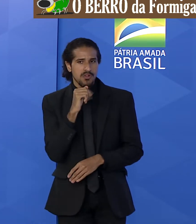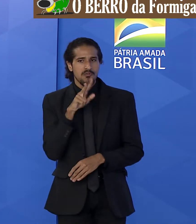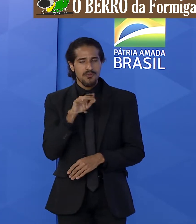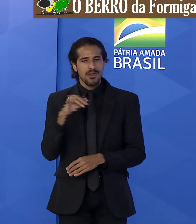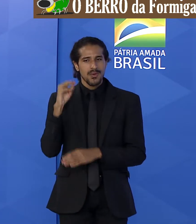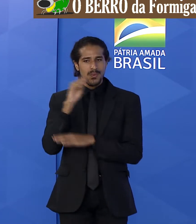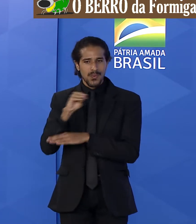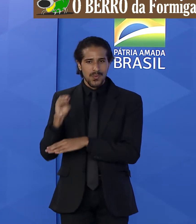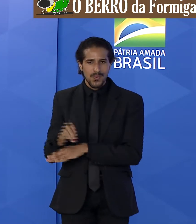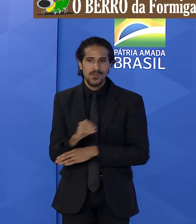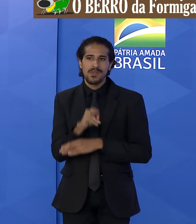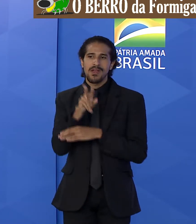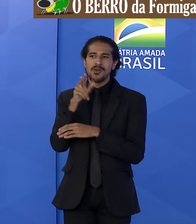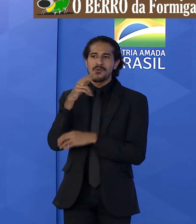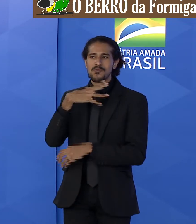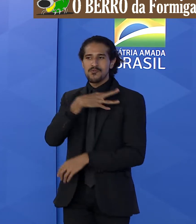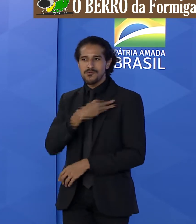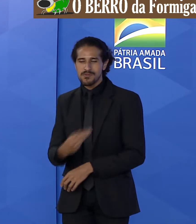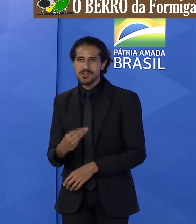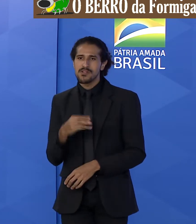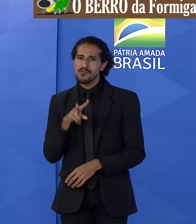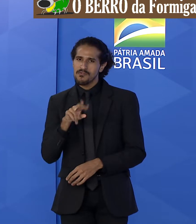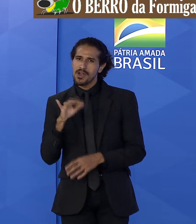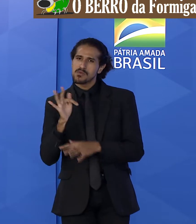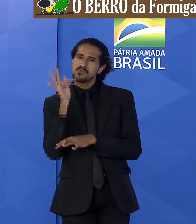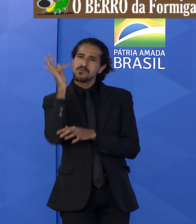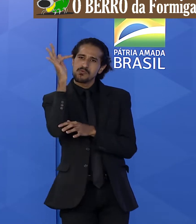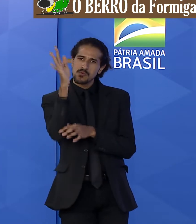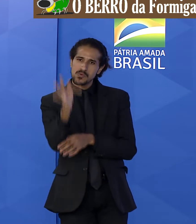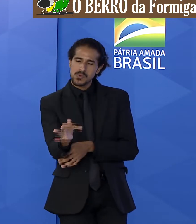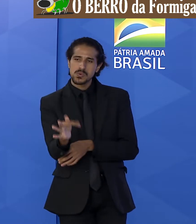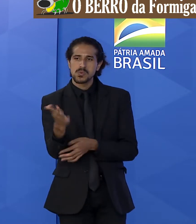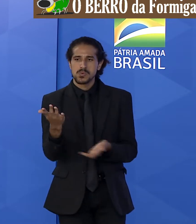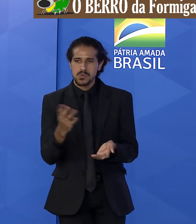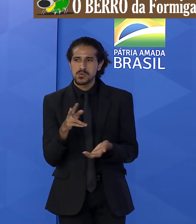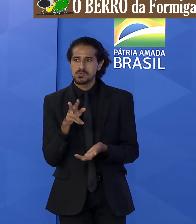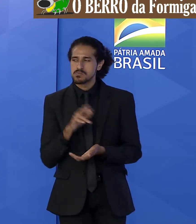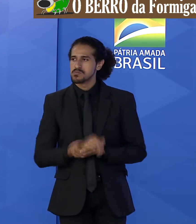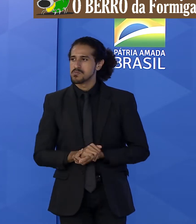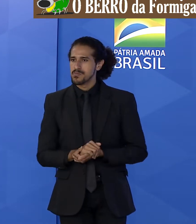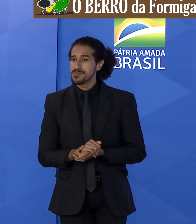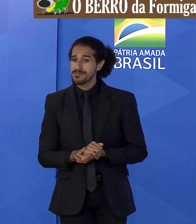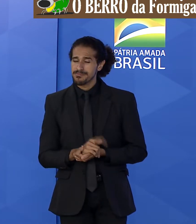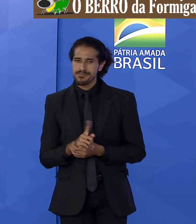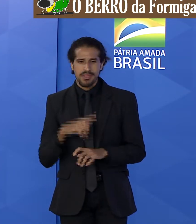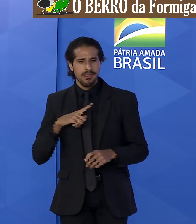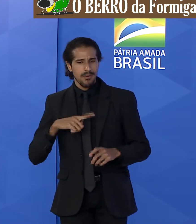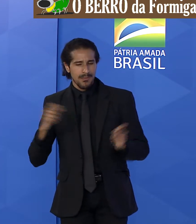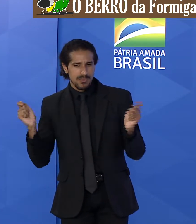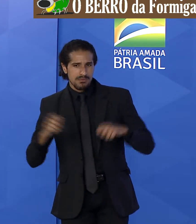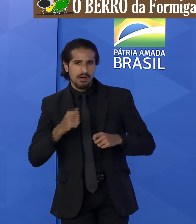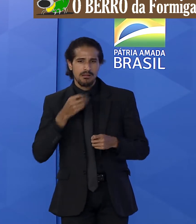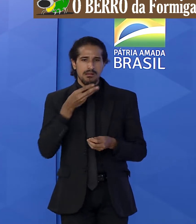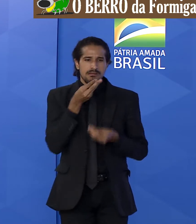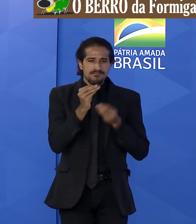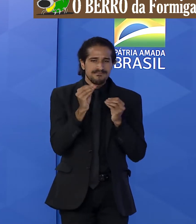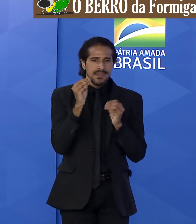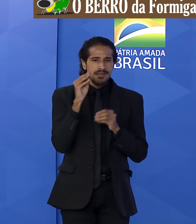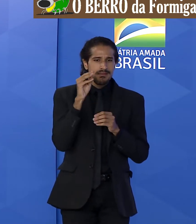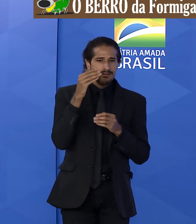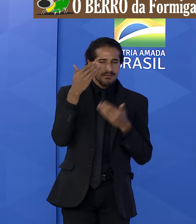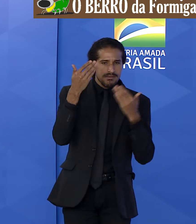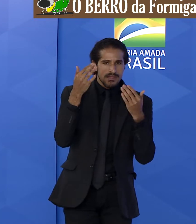dos seus filhos que vão ter no futuro até possibilidade de tratamento, de melhorar suas